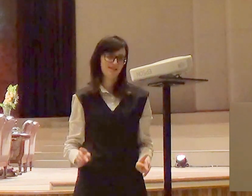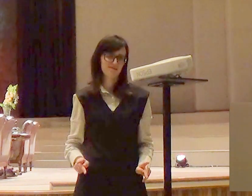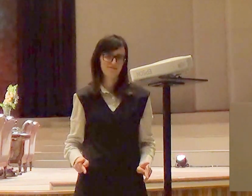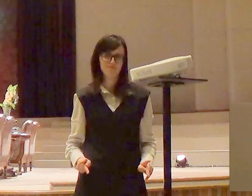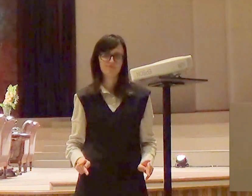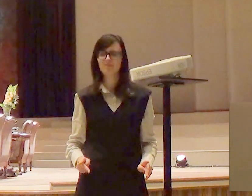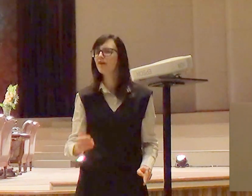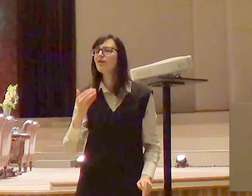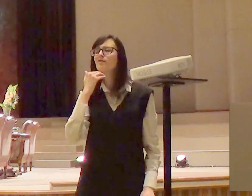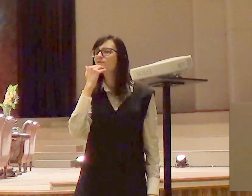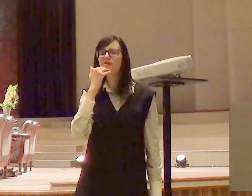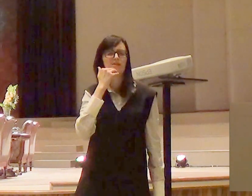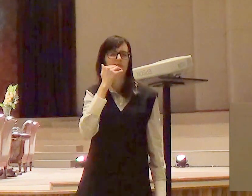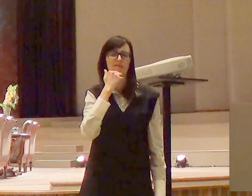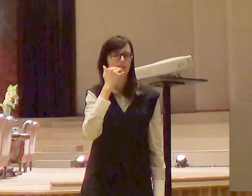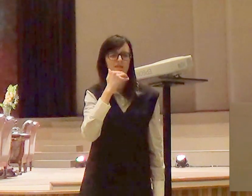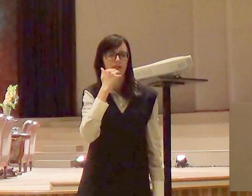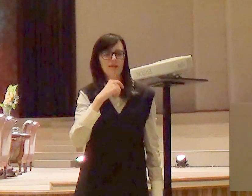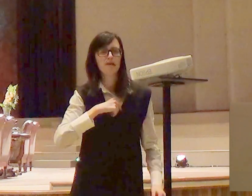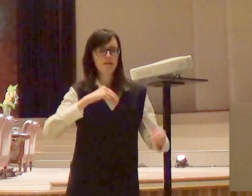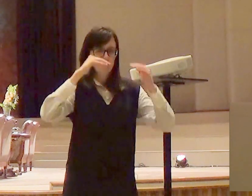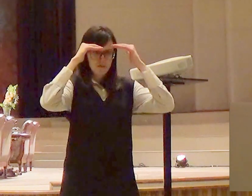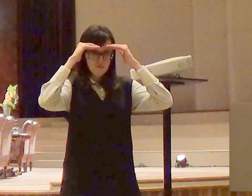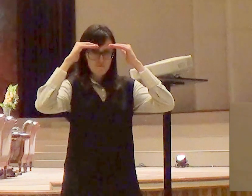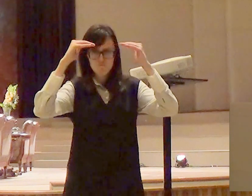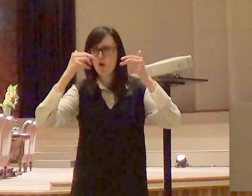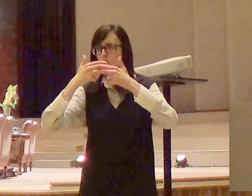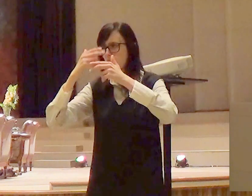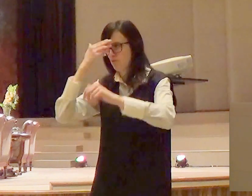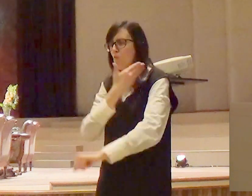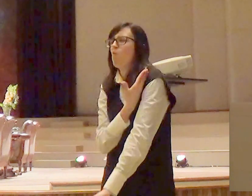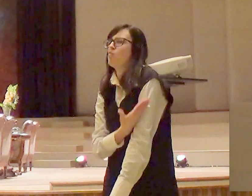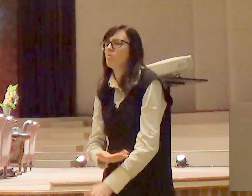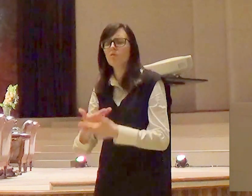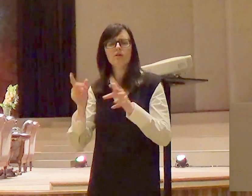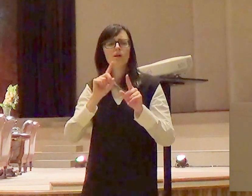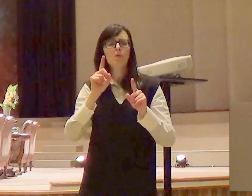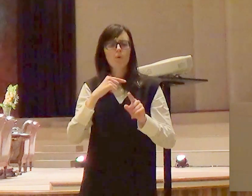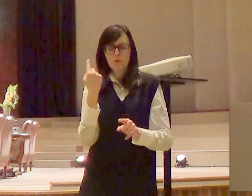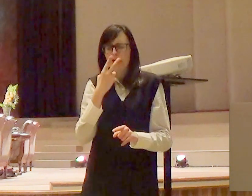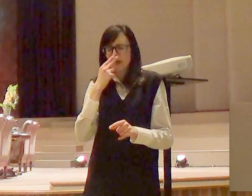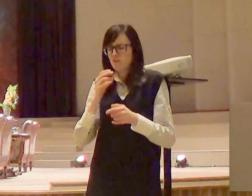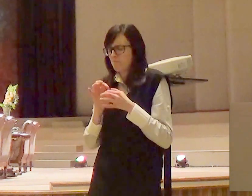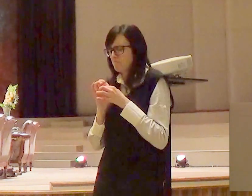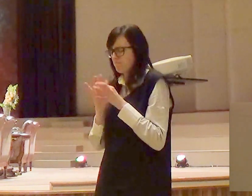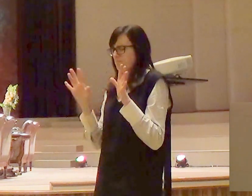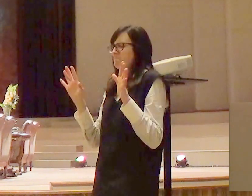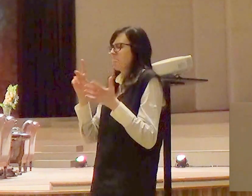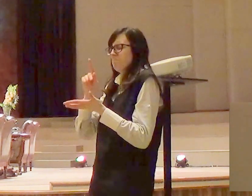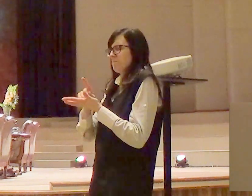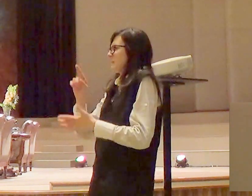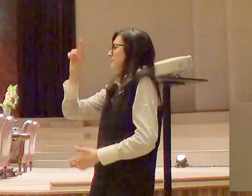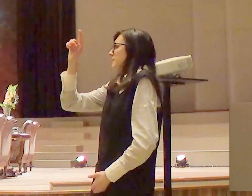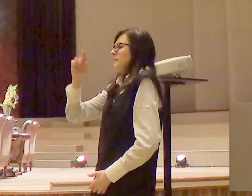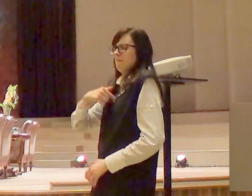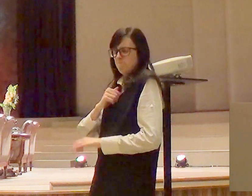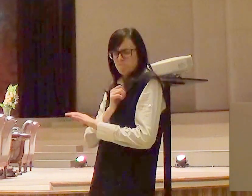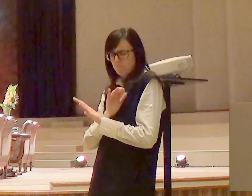ritual o que adianta é rendição incondicional e absoluta tu has de ser o